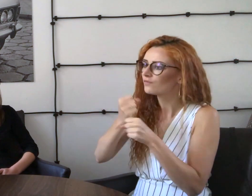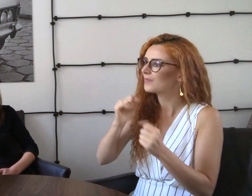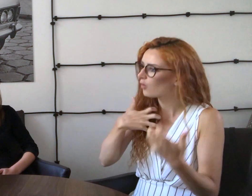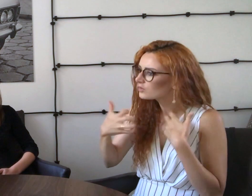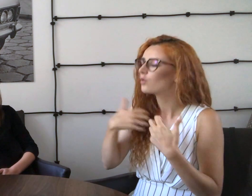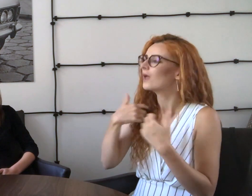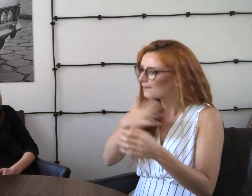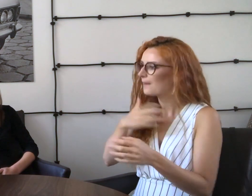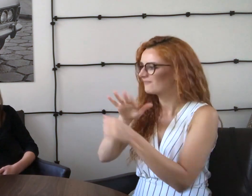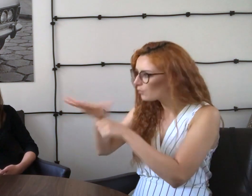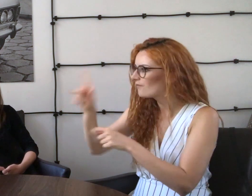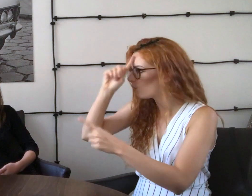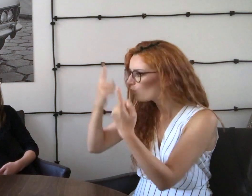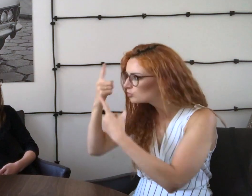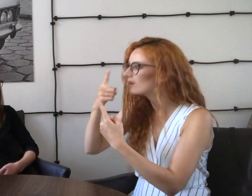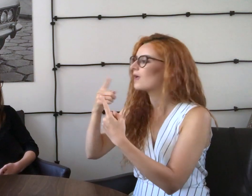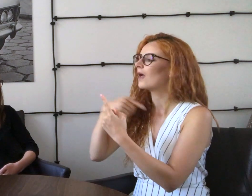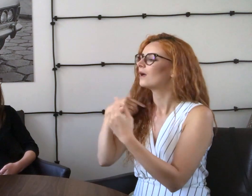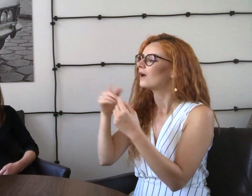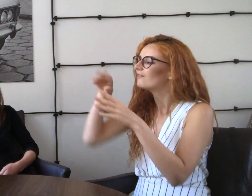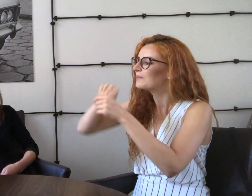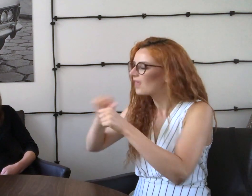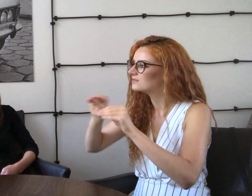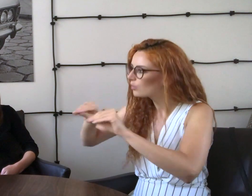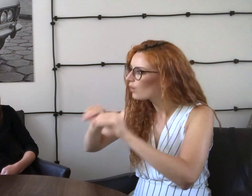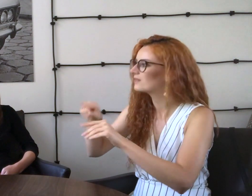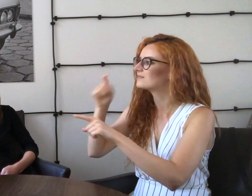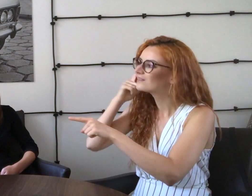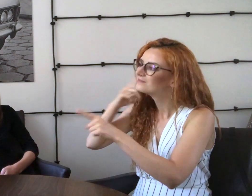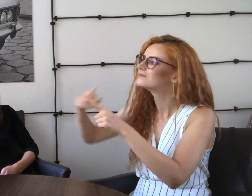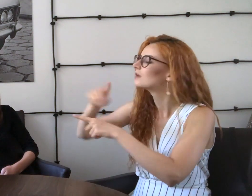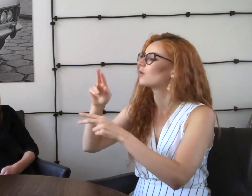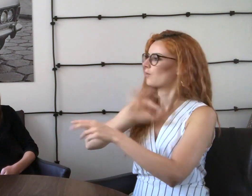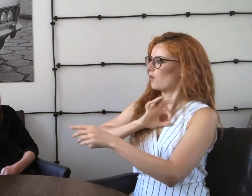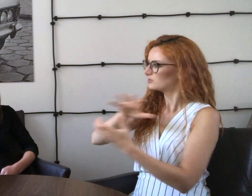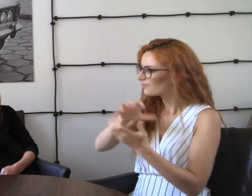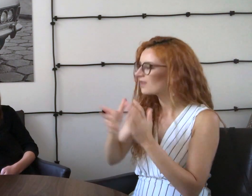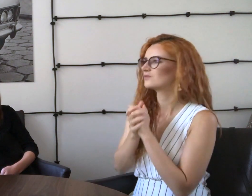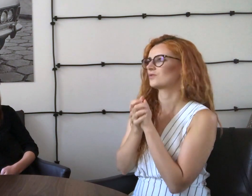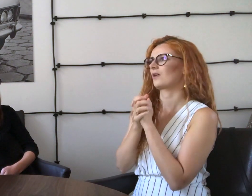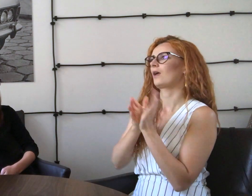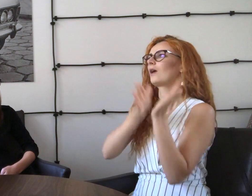Nawet jak pracuję jako aktorka, wpływam na myślenie ludzi. tym jest edukacja słyszących o moim świecie.